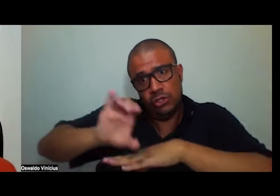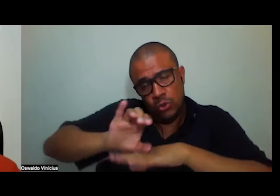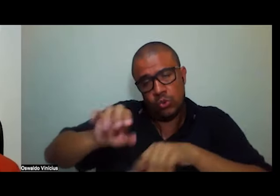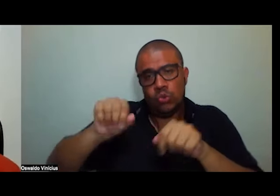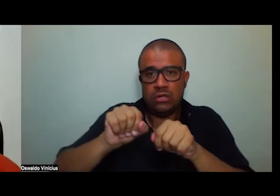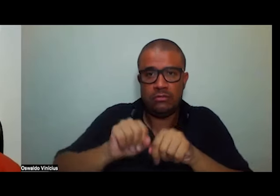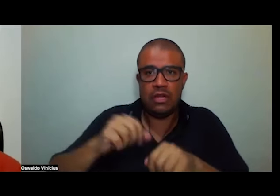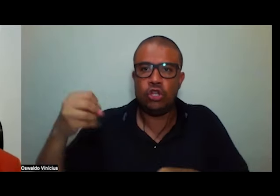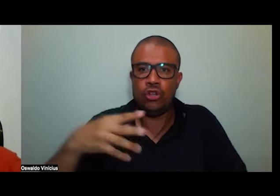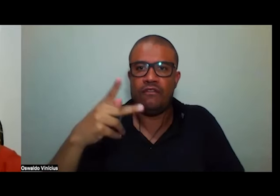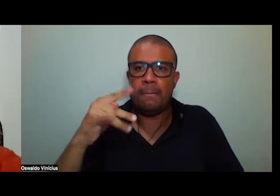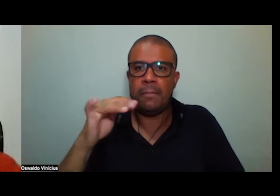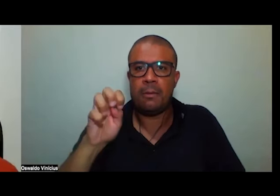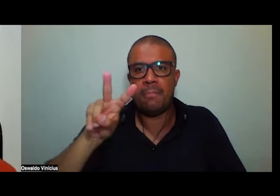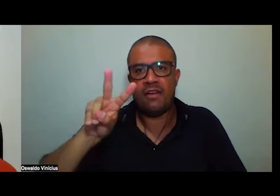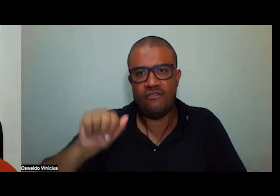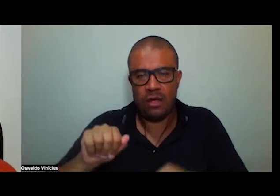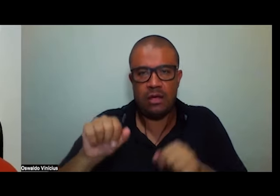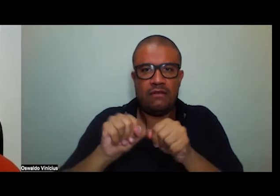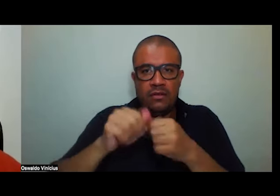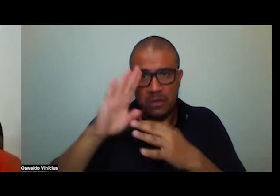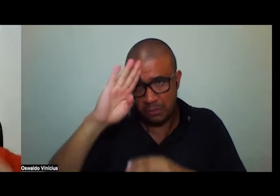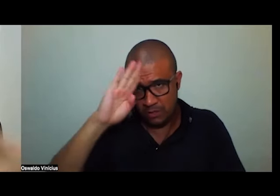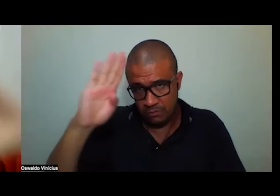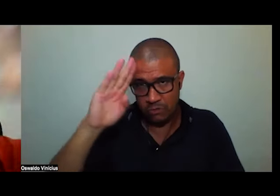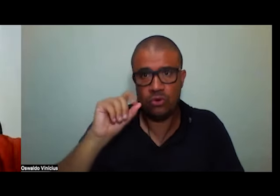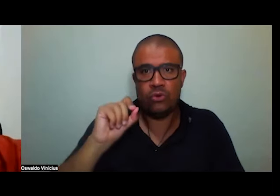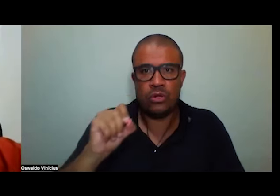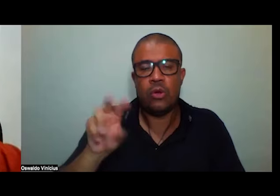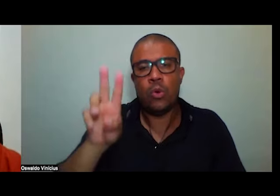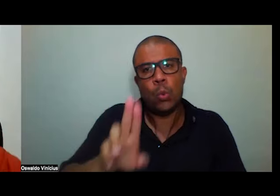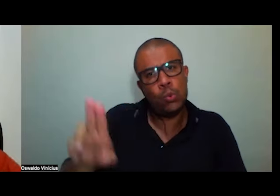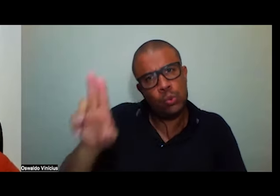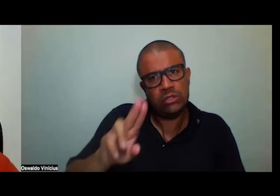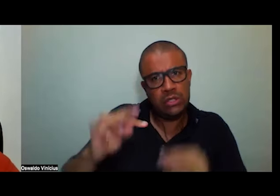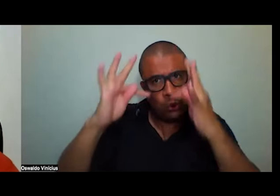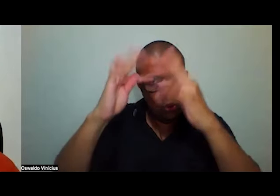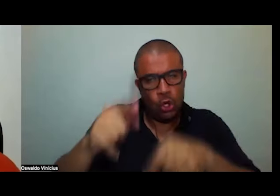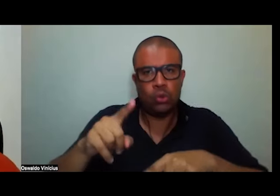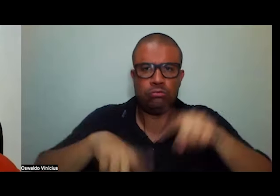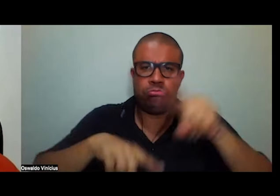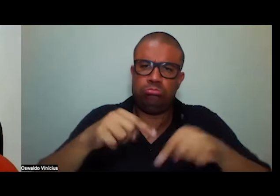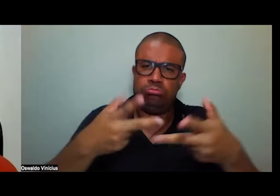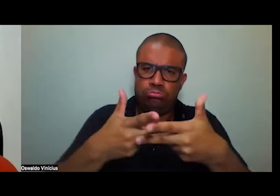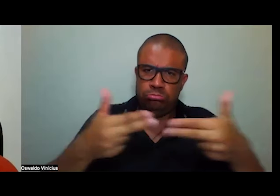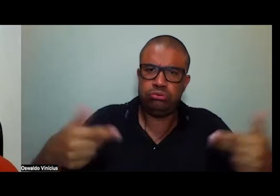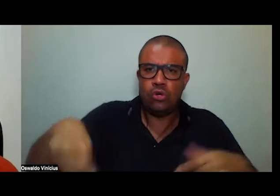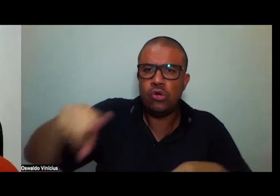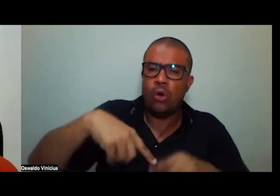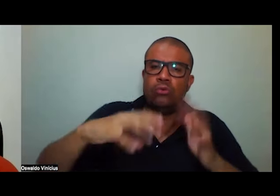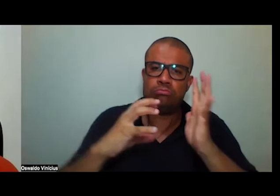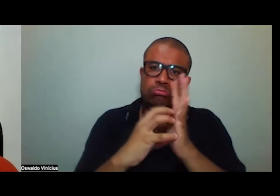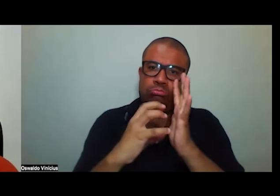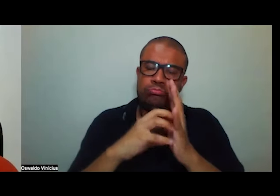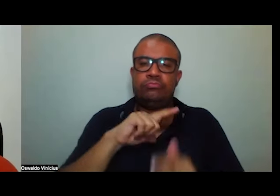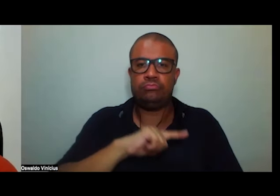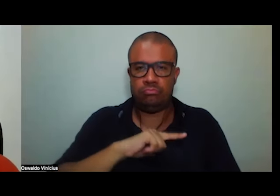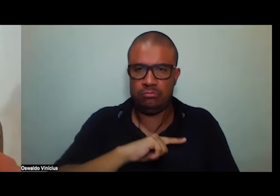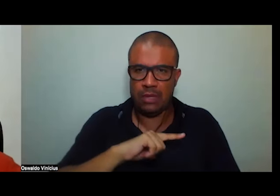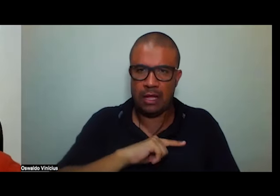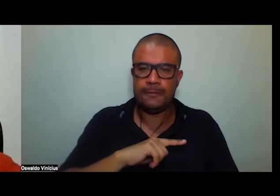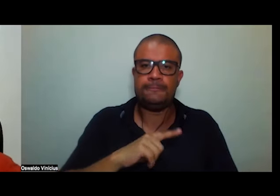Primavera faz principalmente utilizando todos os instrumentos que o nosso Partido dos Trabalhadores e das